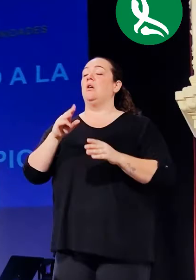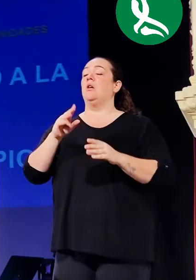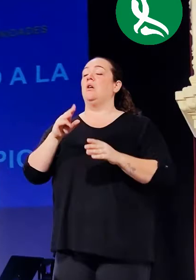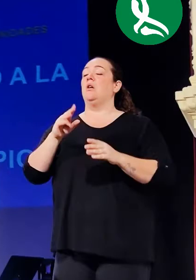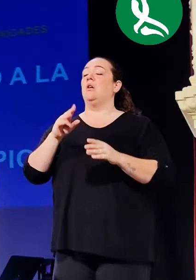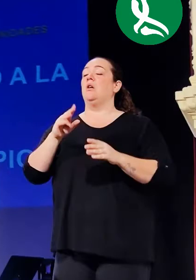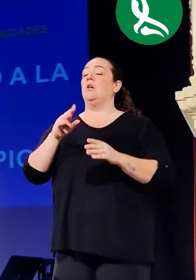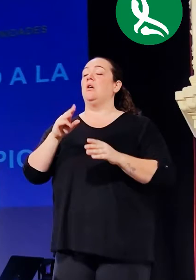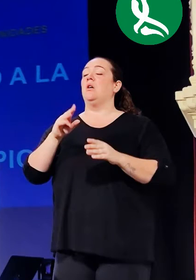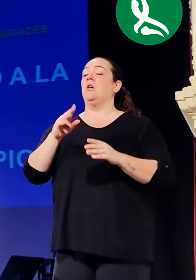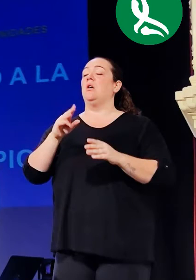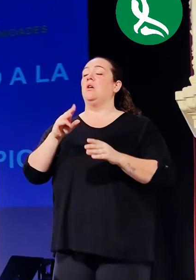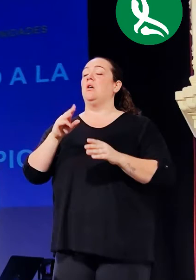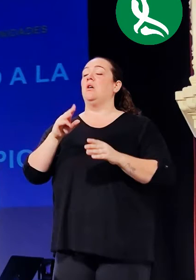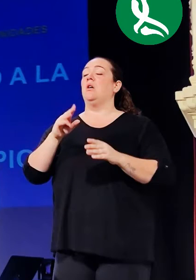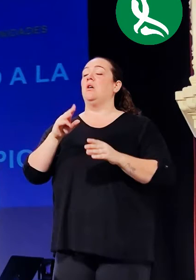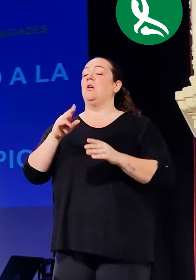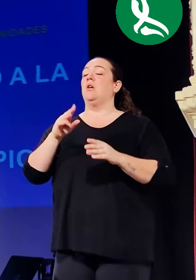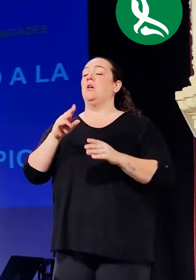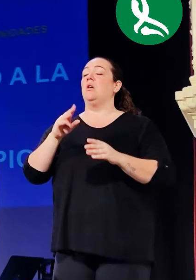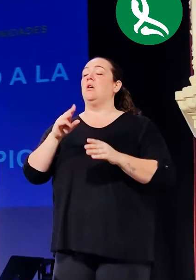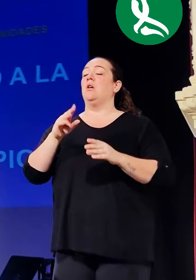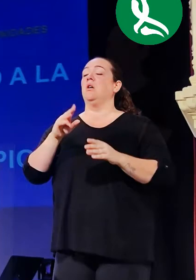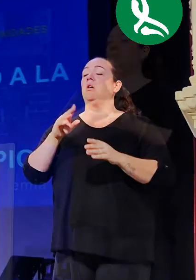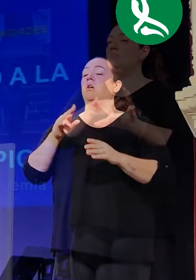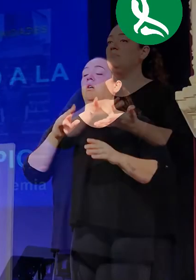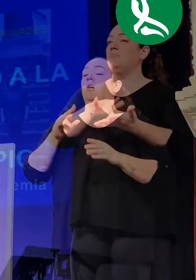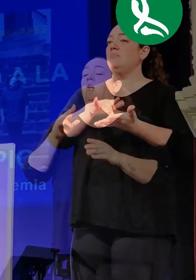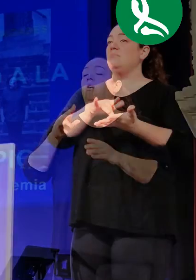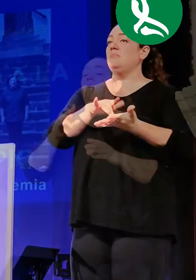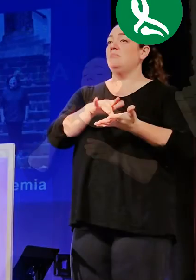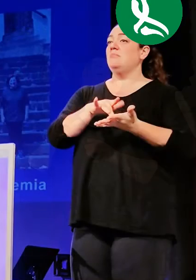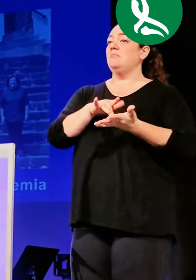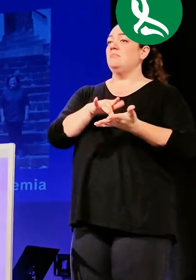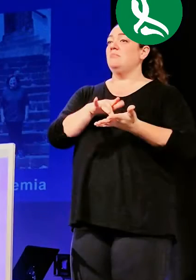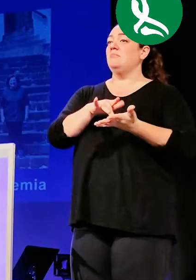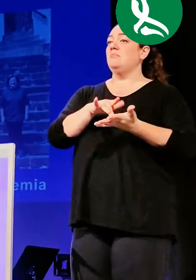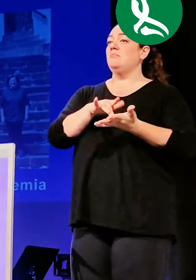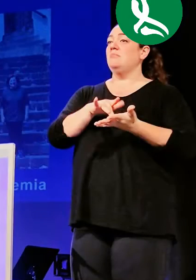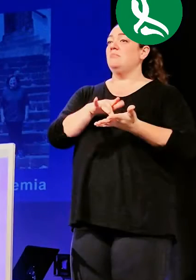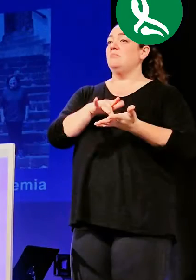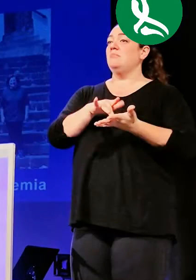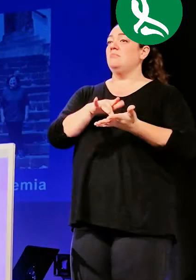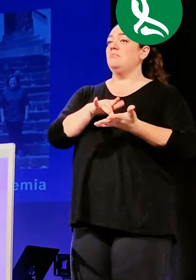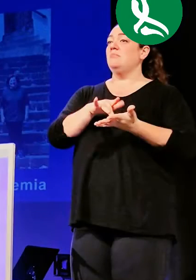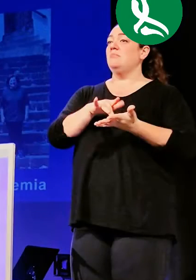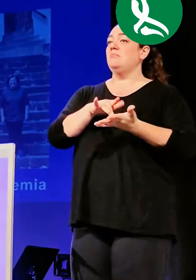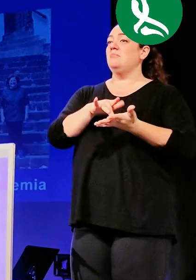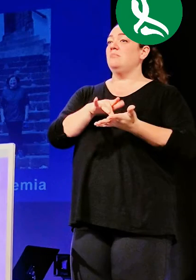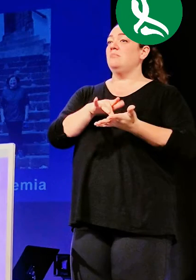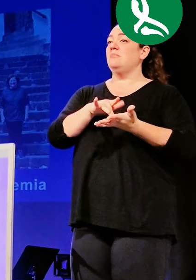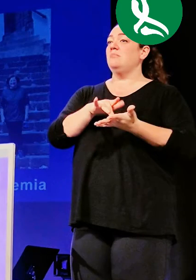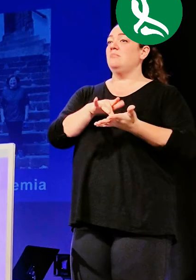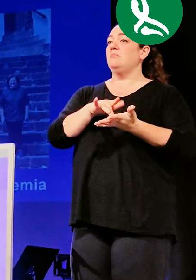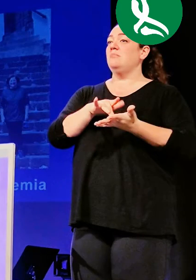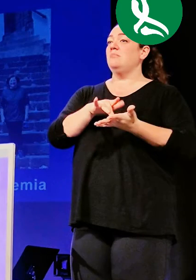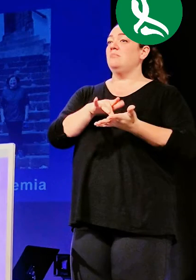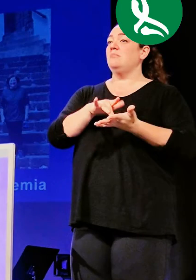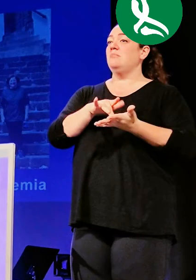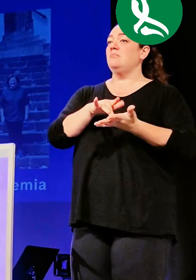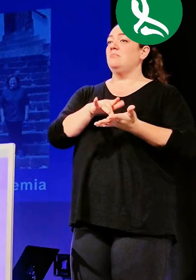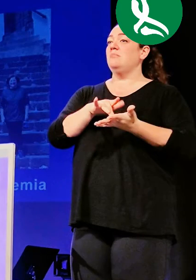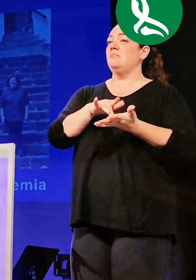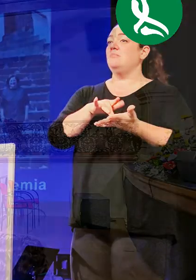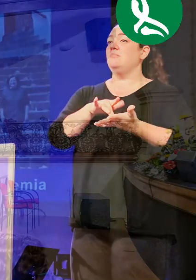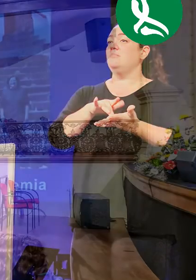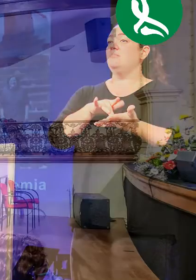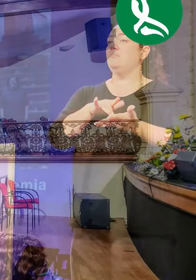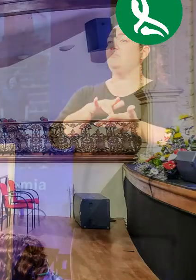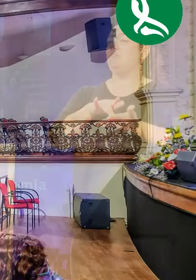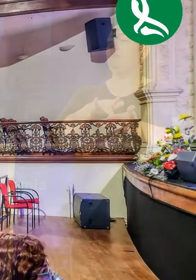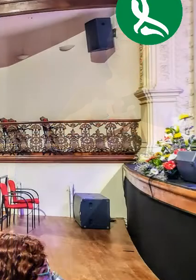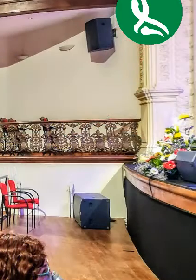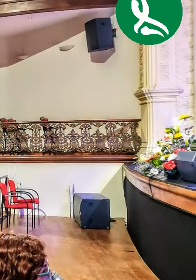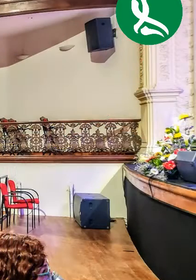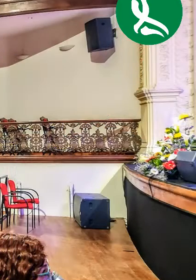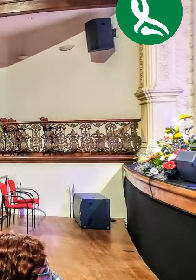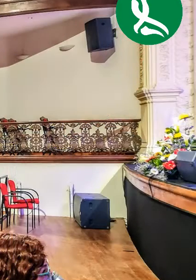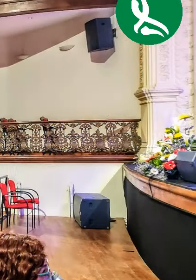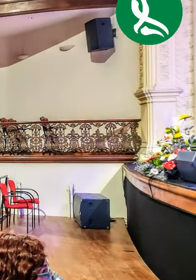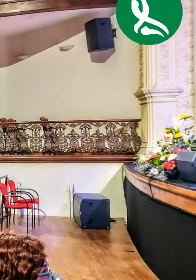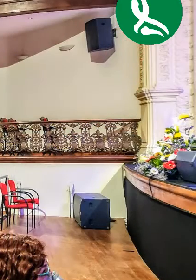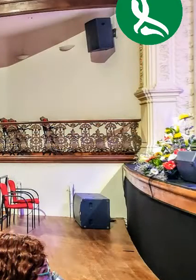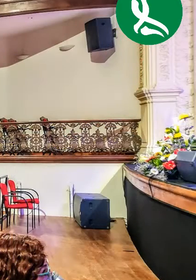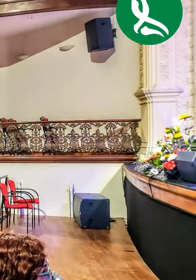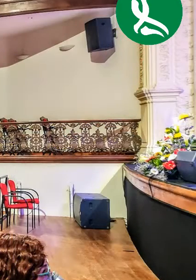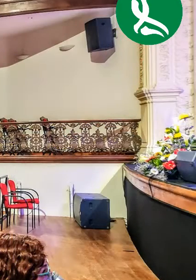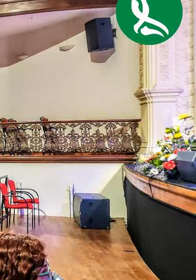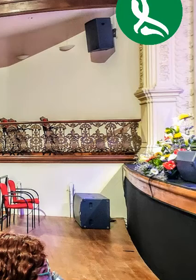llevándoles agua y comida en los lugares donde se quedaba preparando la comida y la cena para las personas que teníamos alojadas en los salones que habitamos